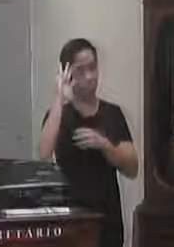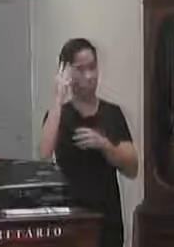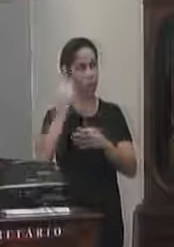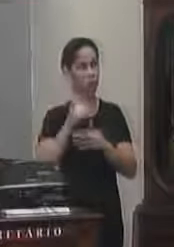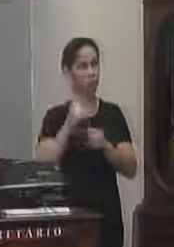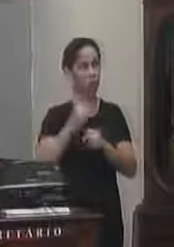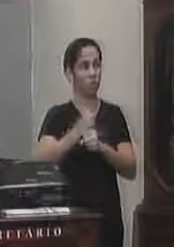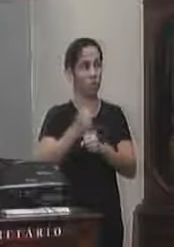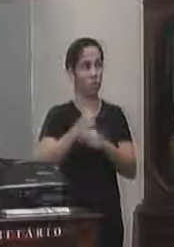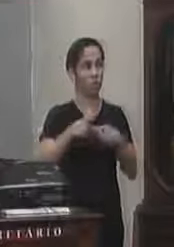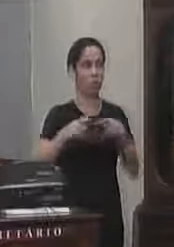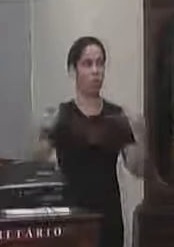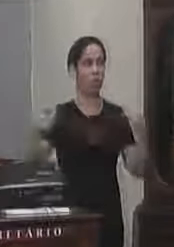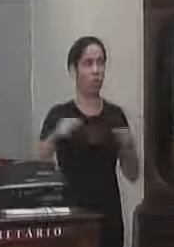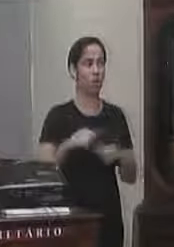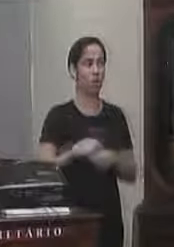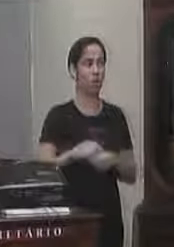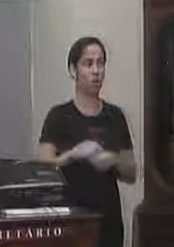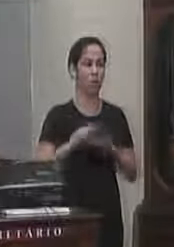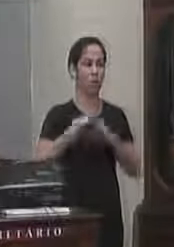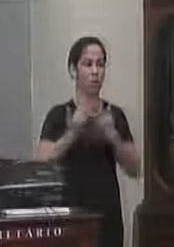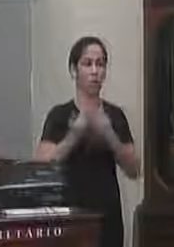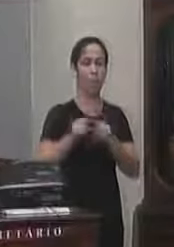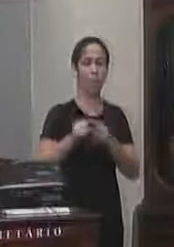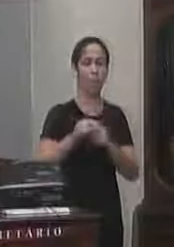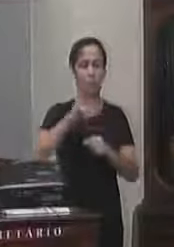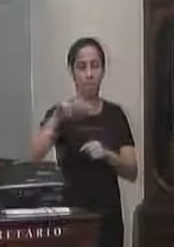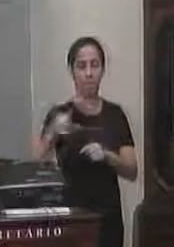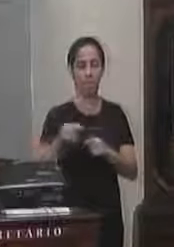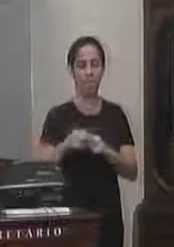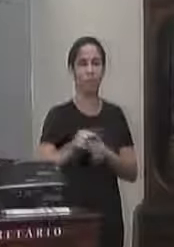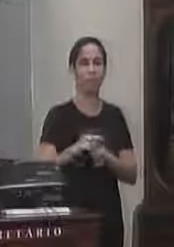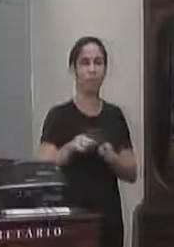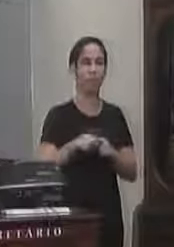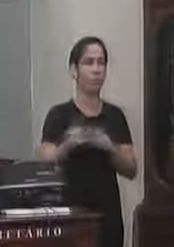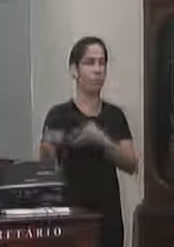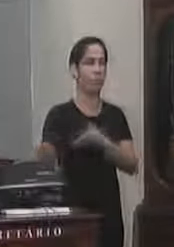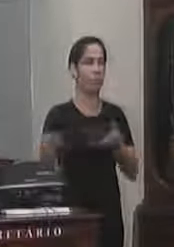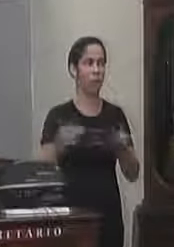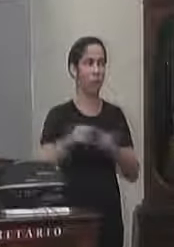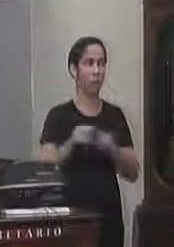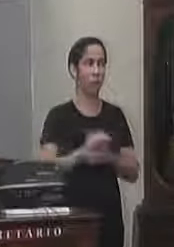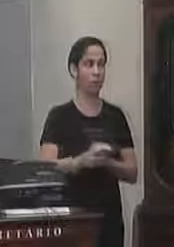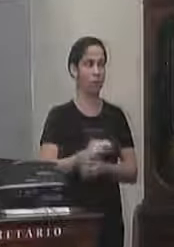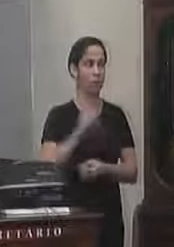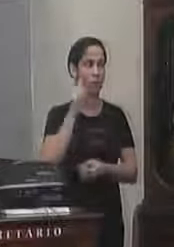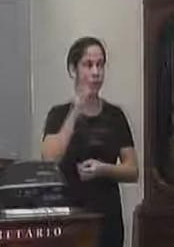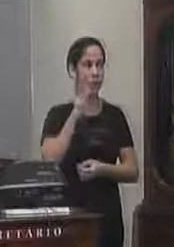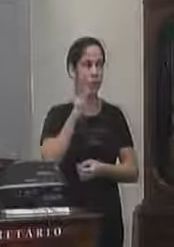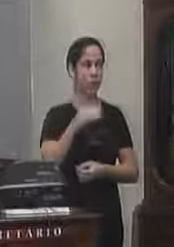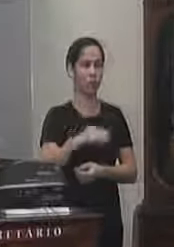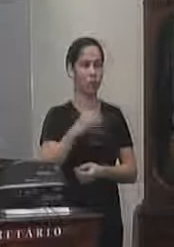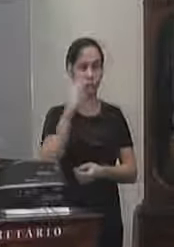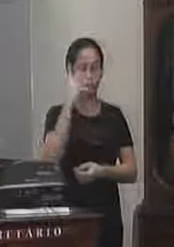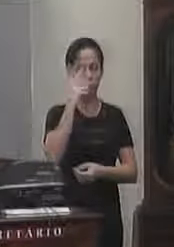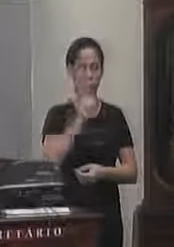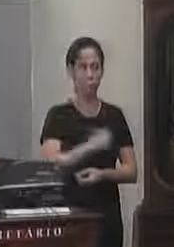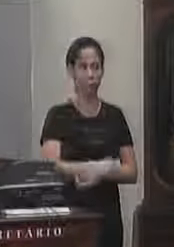fazer uma obra maior ampliando a escola e eu até convido todos vocês para verem está muito boa